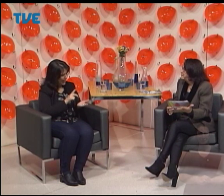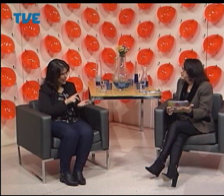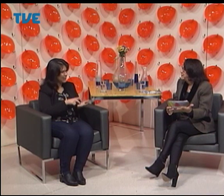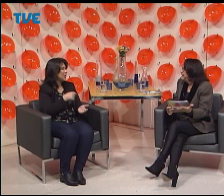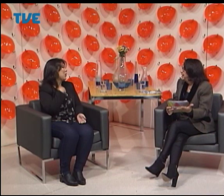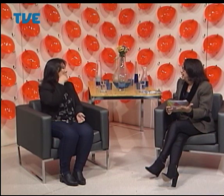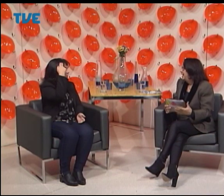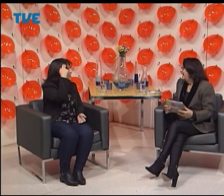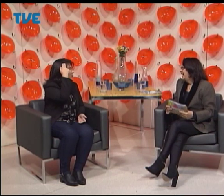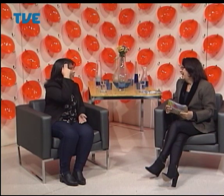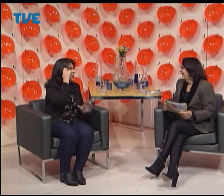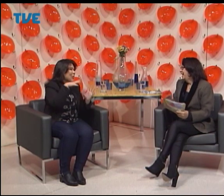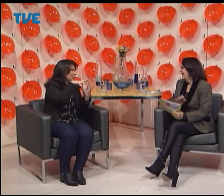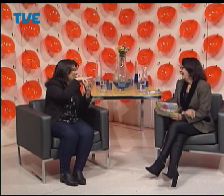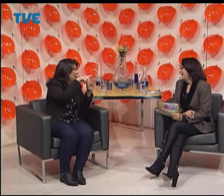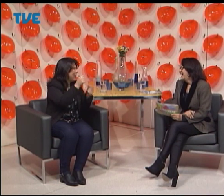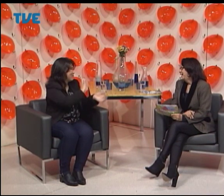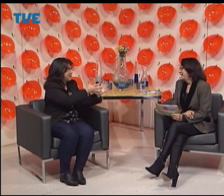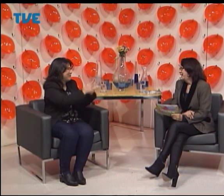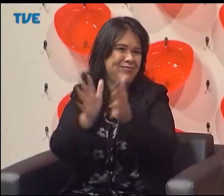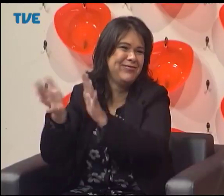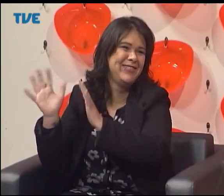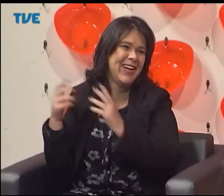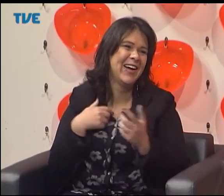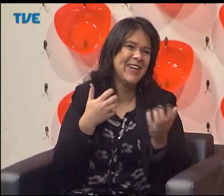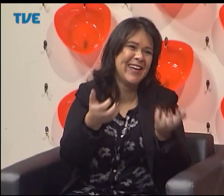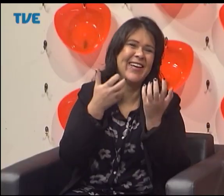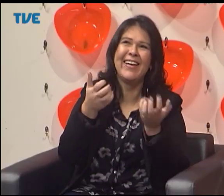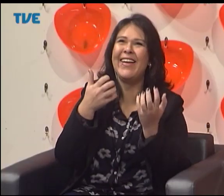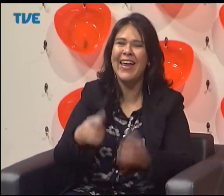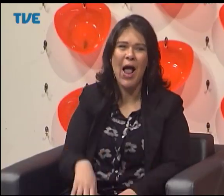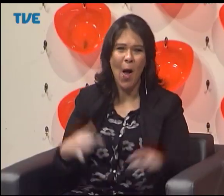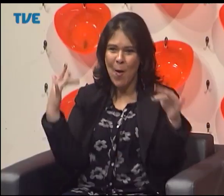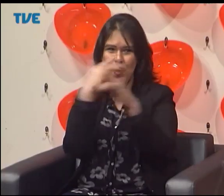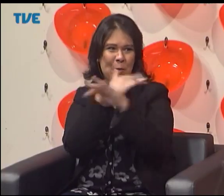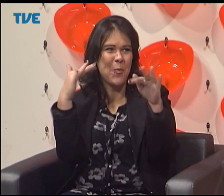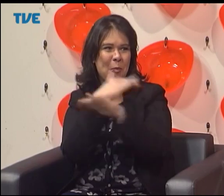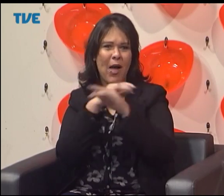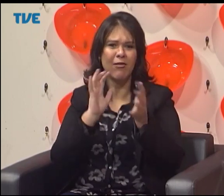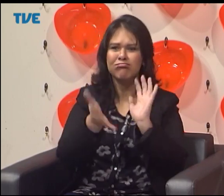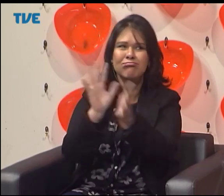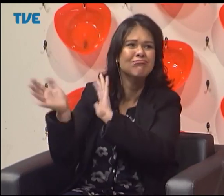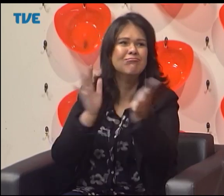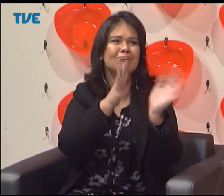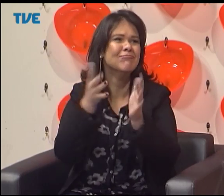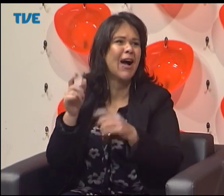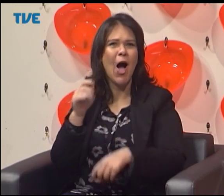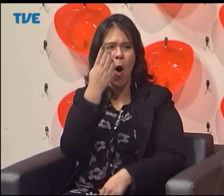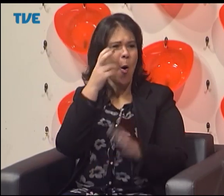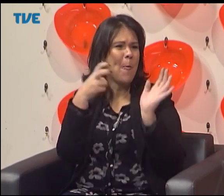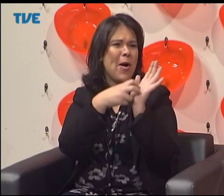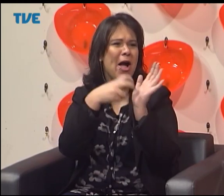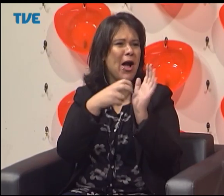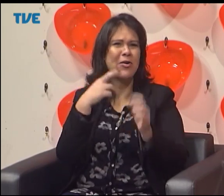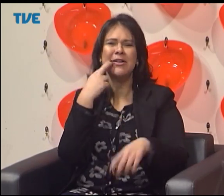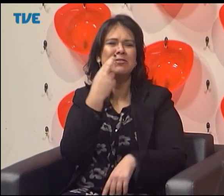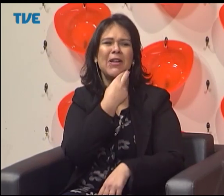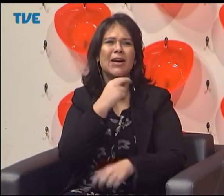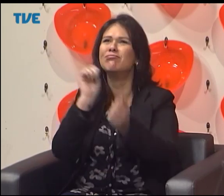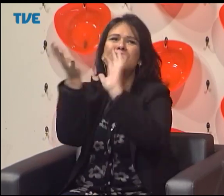Verdade, verdade. Eu acho que o meu sonho é que o mundo faça cursos que sinalizem com a gente, que eu chegue num